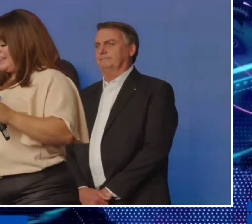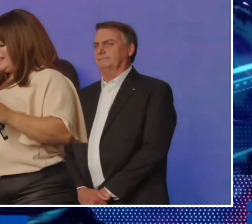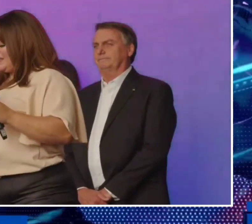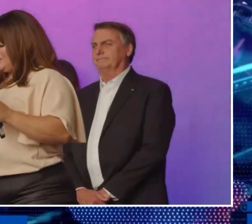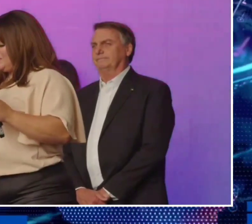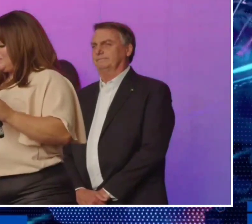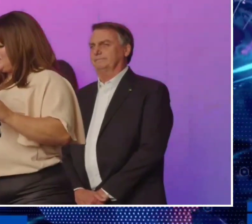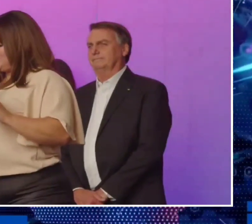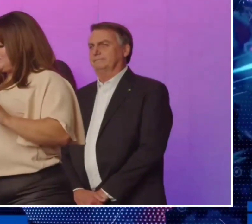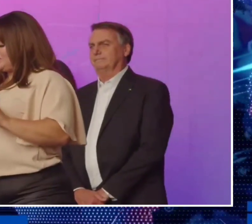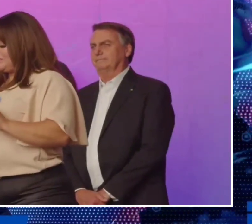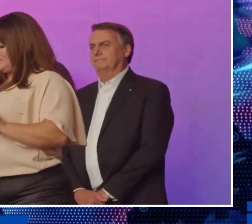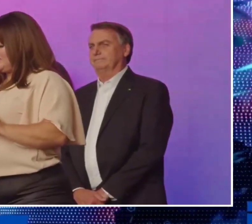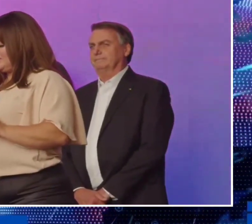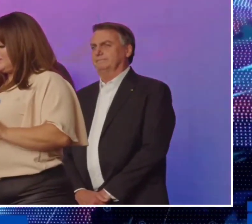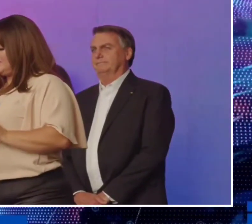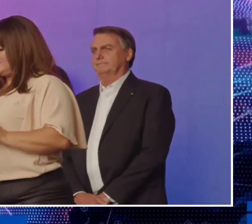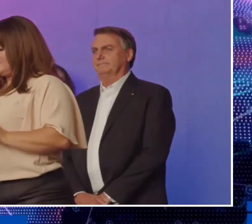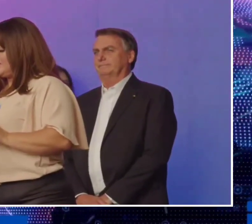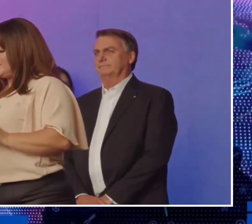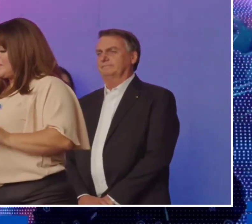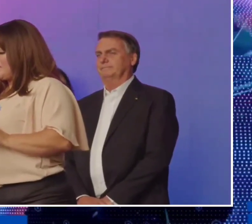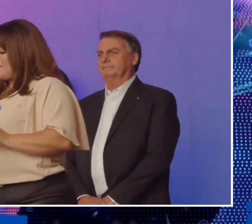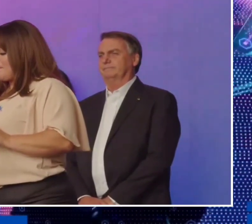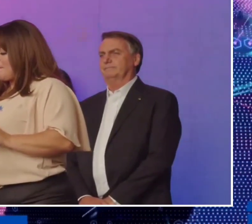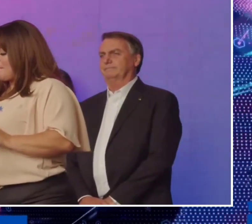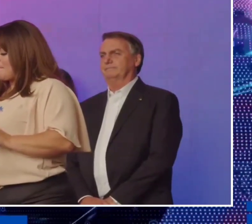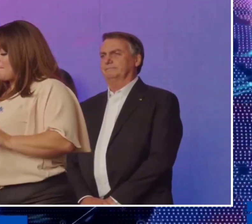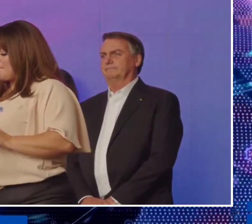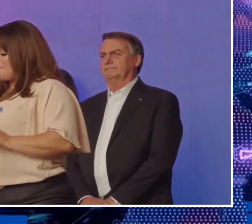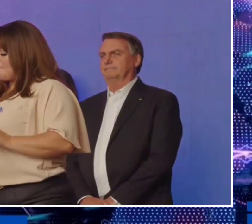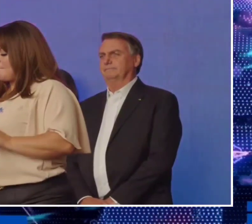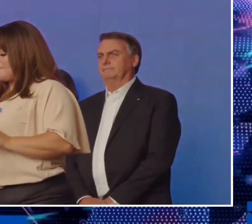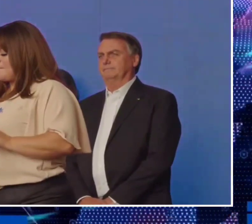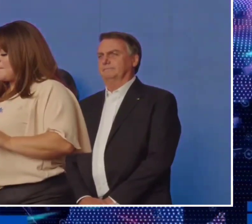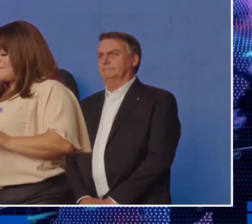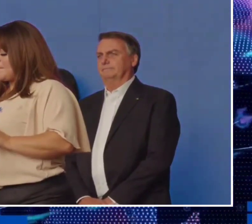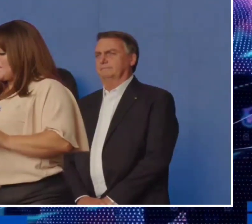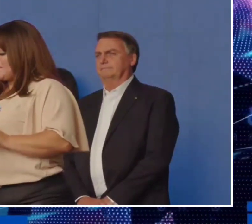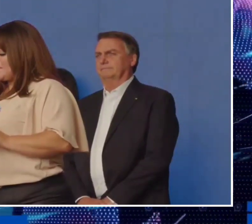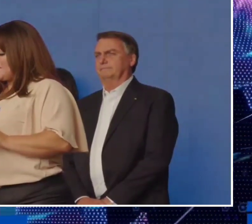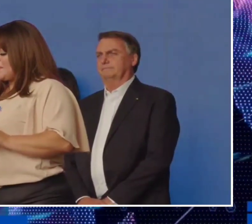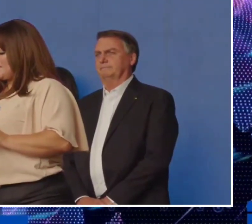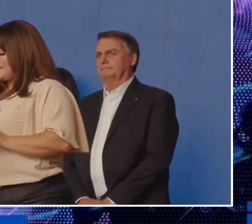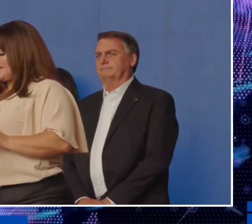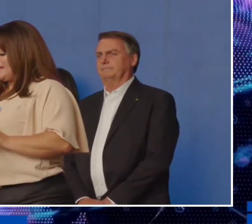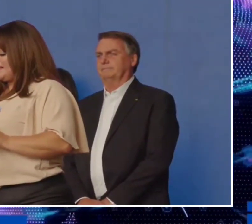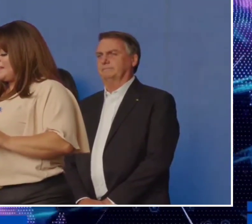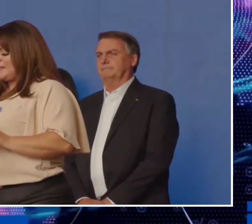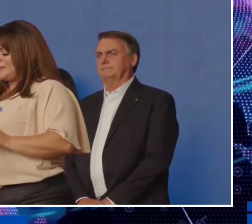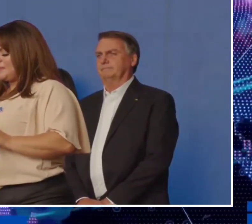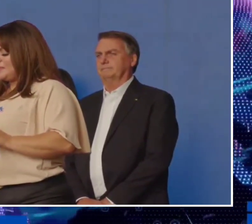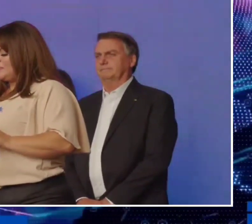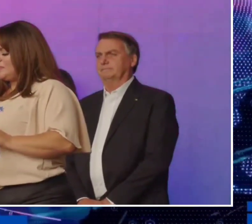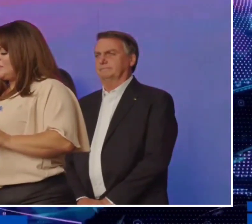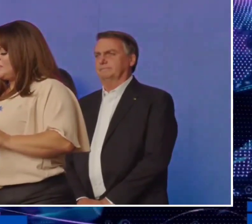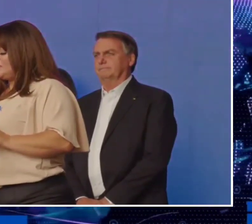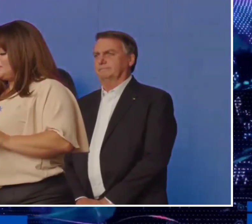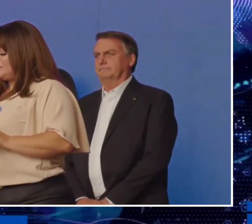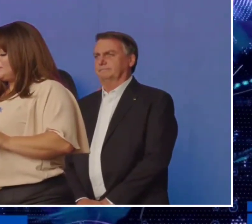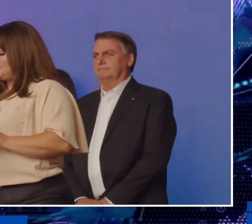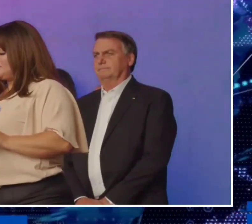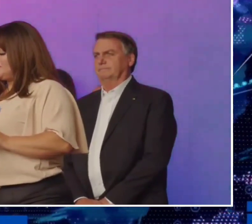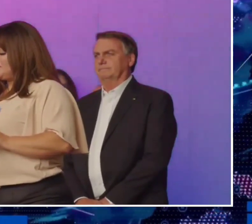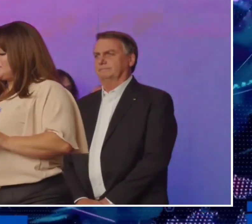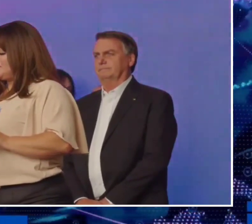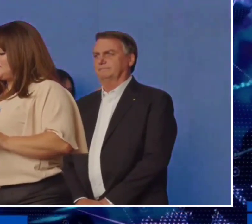Rosana de Oliveira Vale como presidente do PL Mulher de São Paulo. Para conferir os melhores momentos dos discursos de